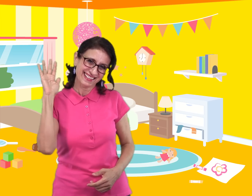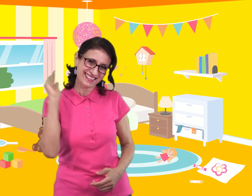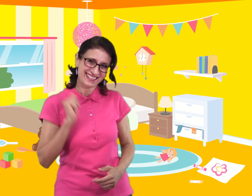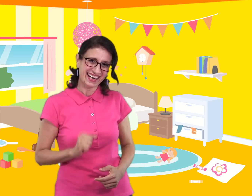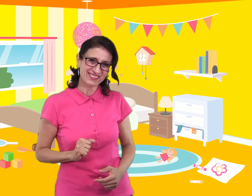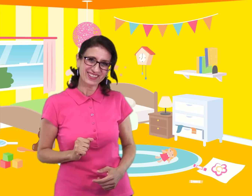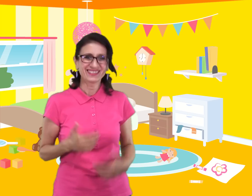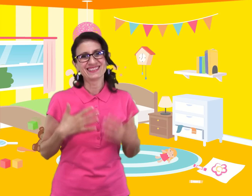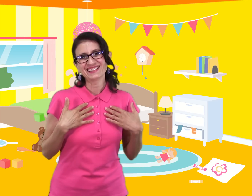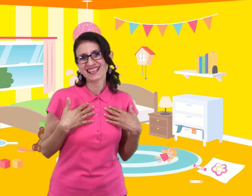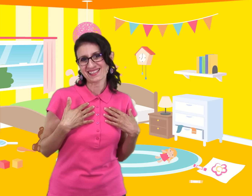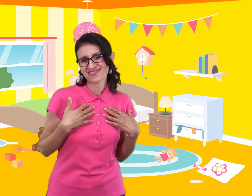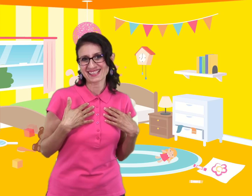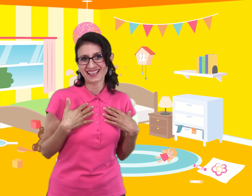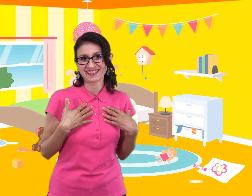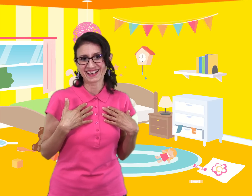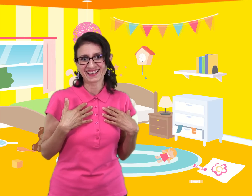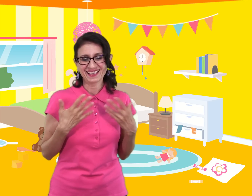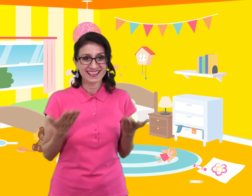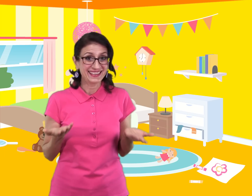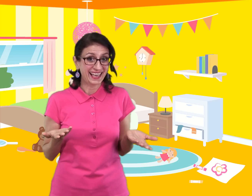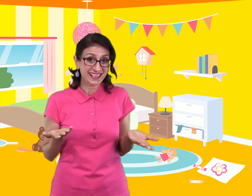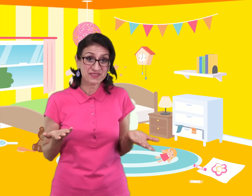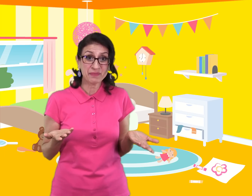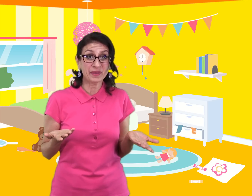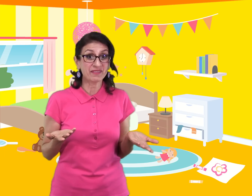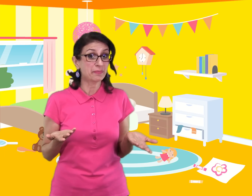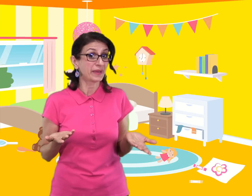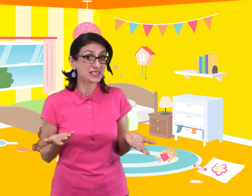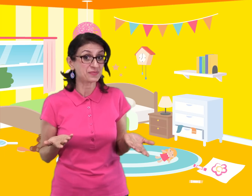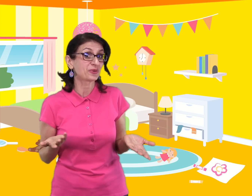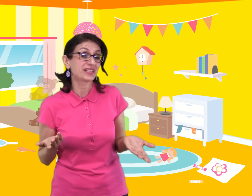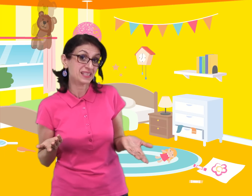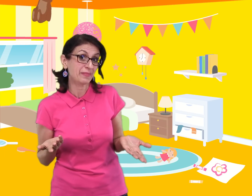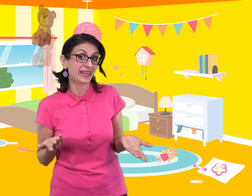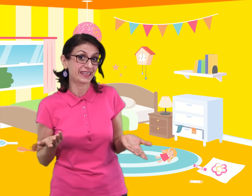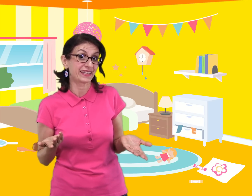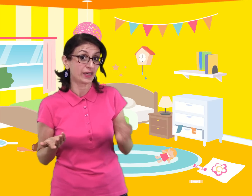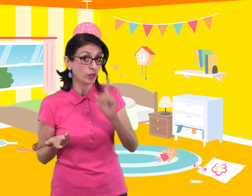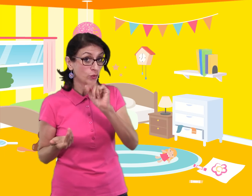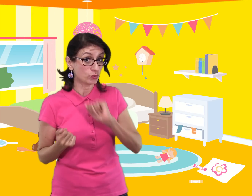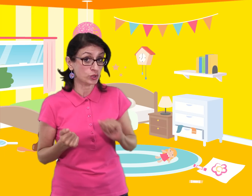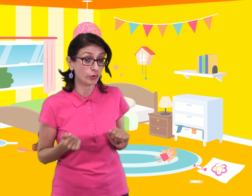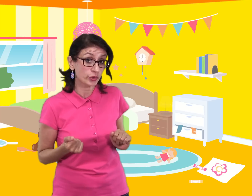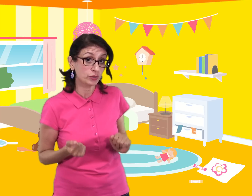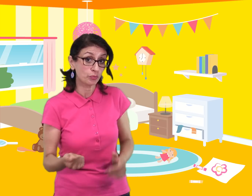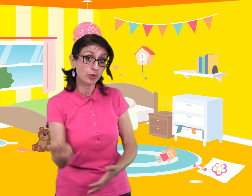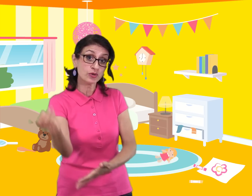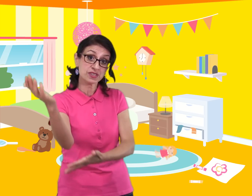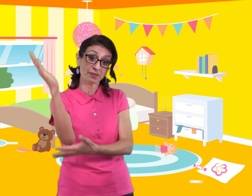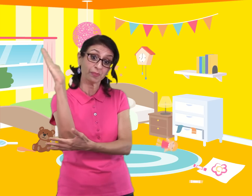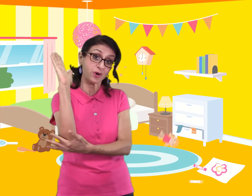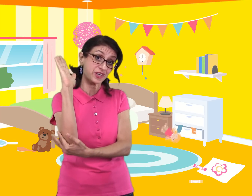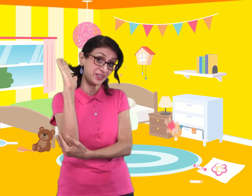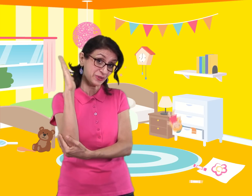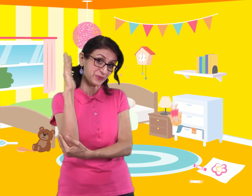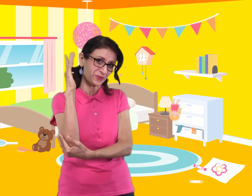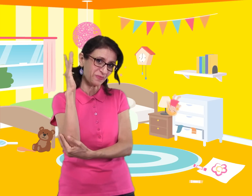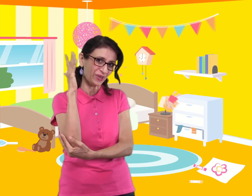Zdravo, ja sam Sandra. Danas vam pevam pesmu iz Amerike, uz koju idu posebni pokreti rukom,